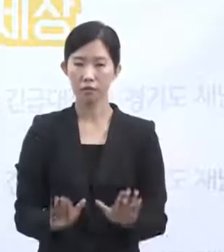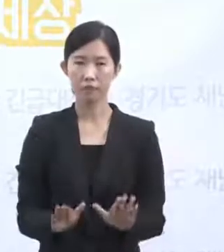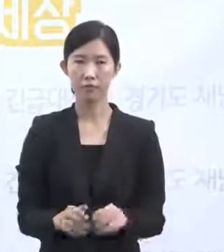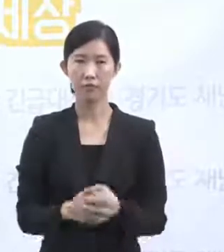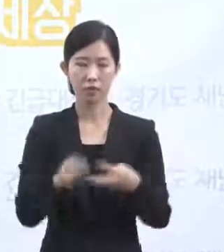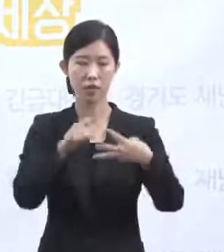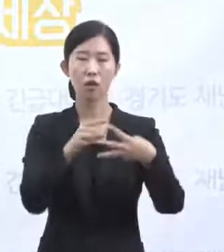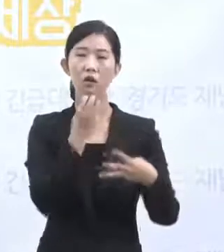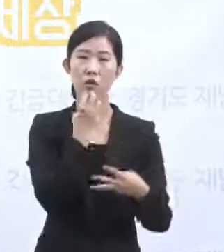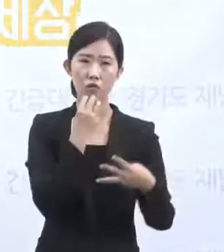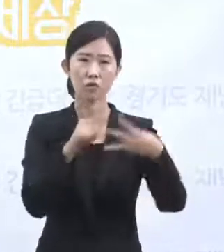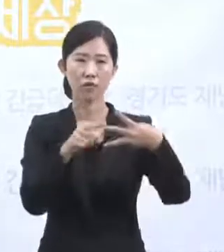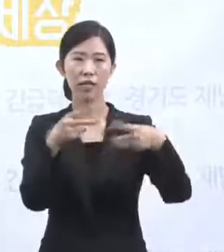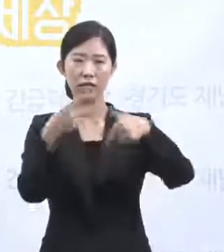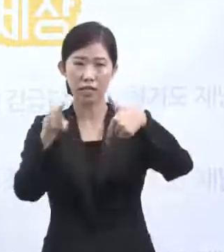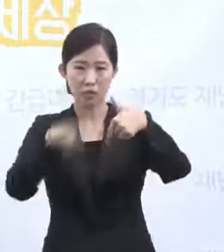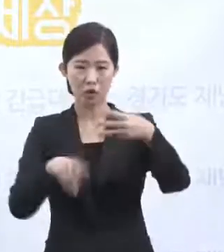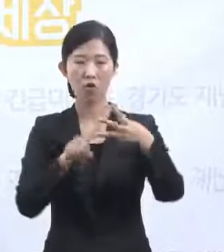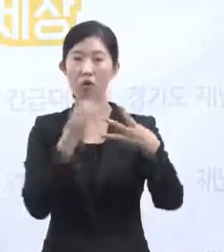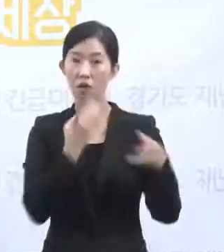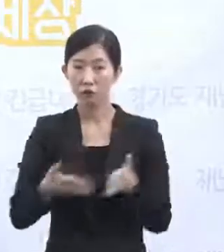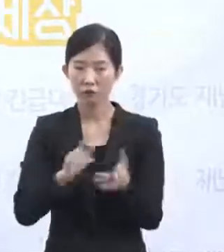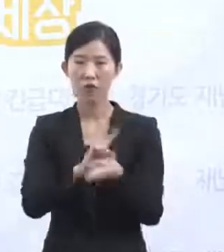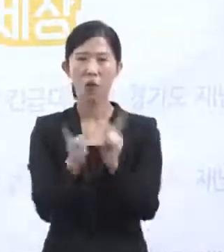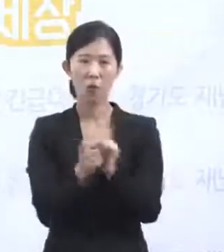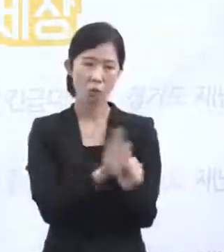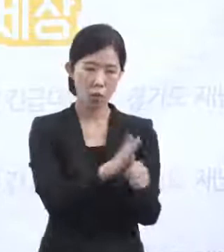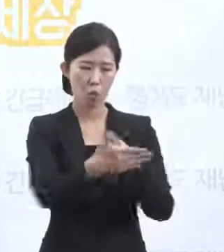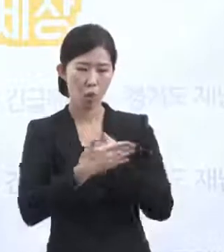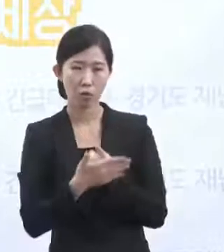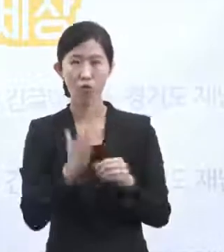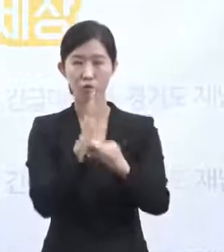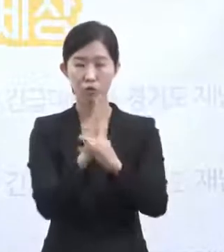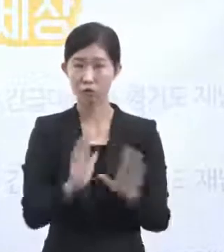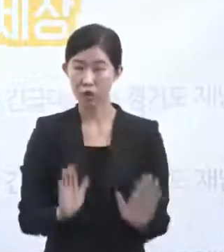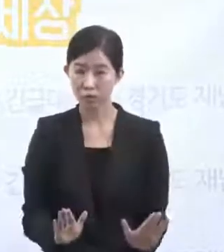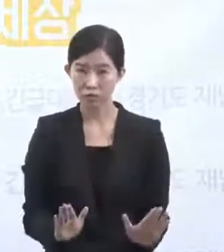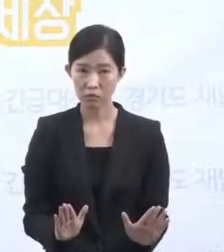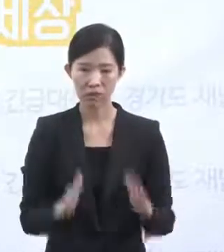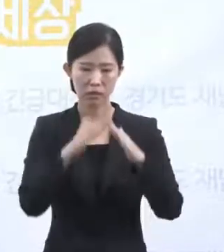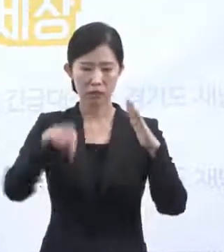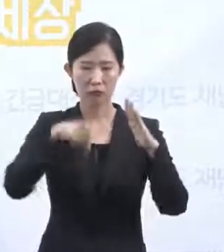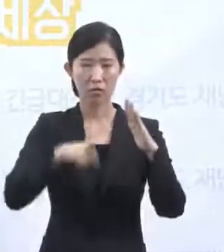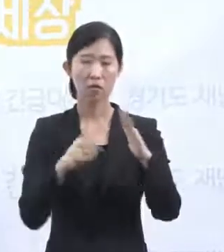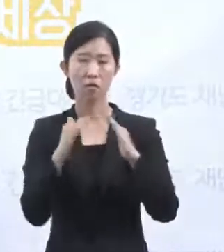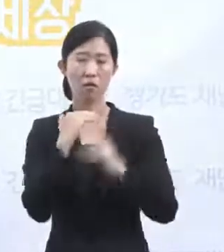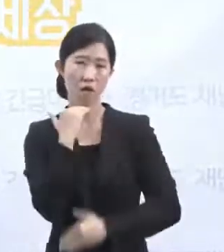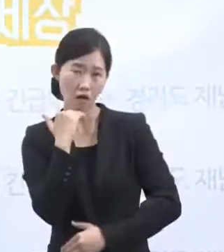서울인성연기에서 서로 도움을 주고 받고 있습니다. 현재 생기는 어떤 가정대기 문제 같은 부분들도